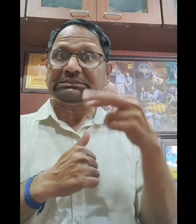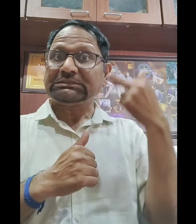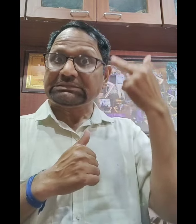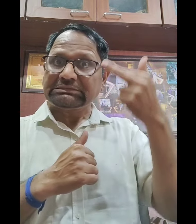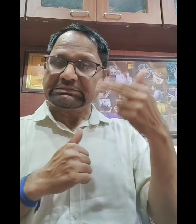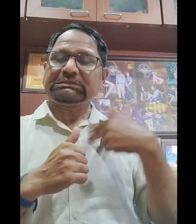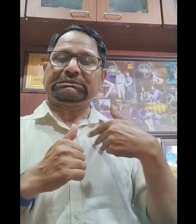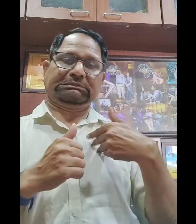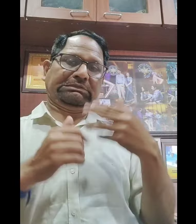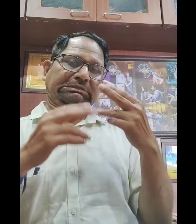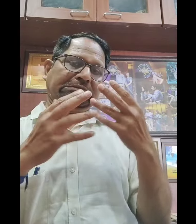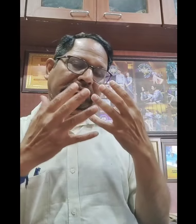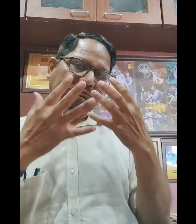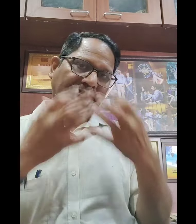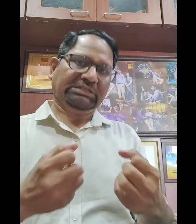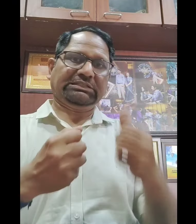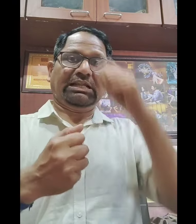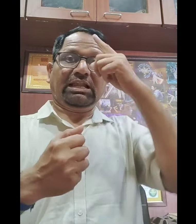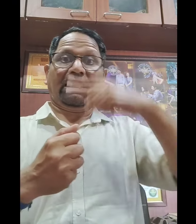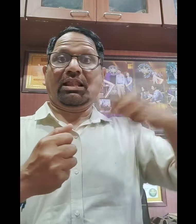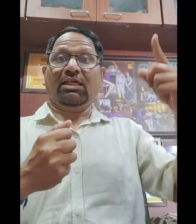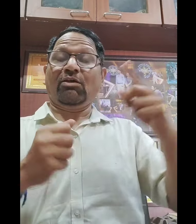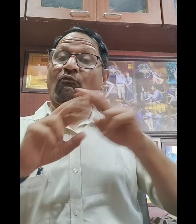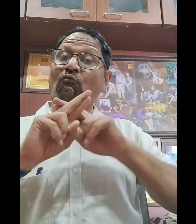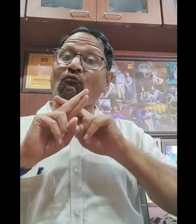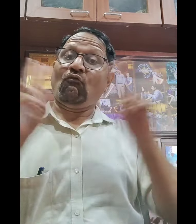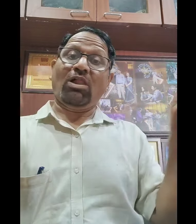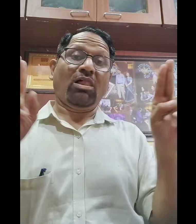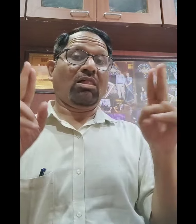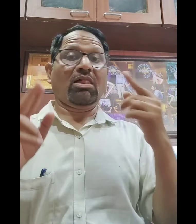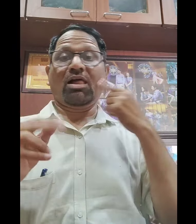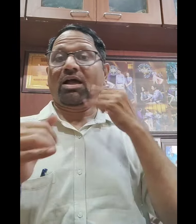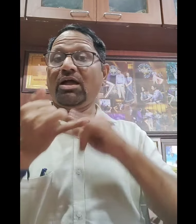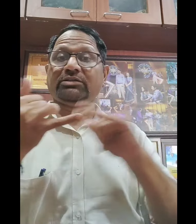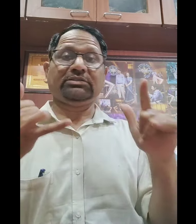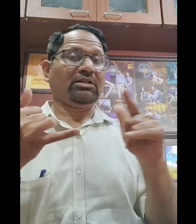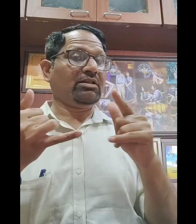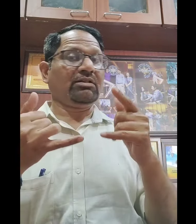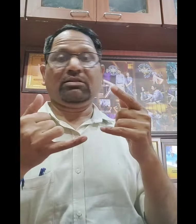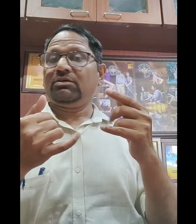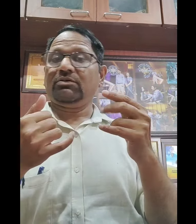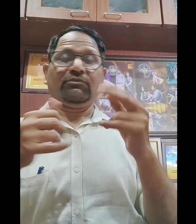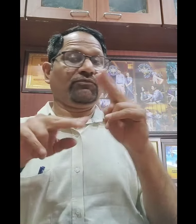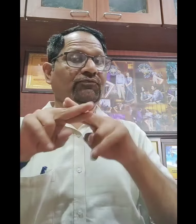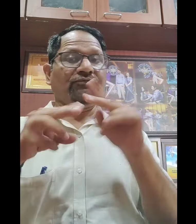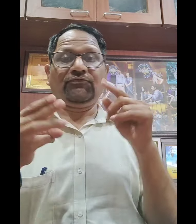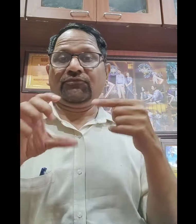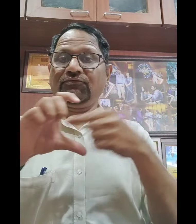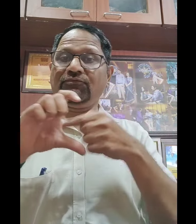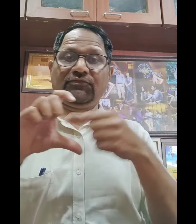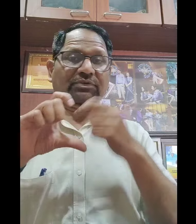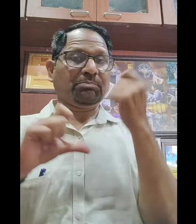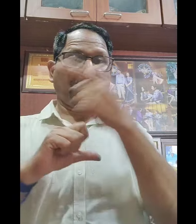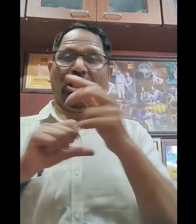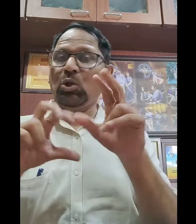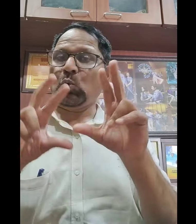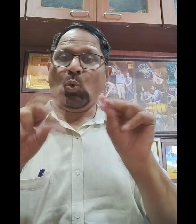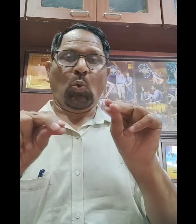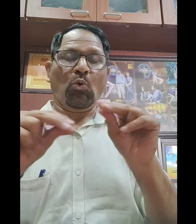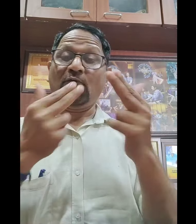तो इसी लिए मैं चाहता हूँ कि पूरे हिंदुस्तान में Indian Sign Language का जो Training Code